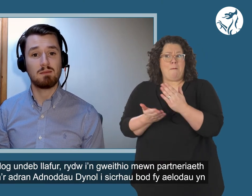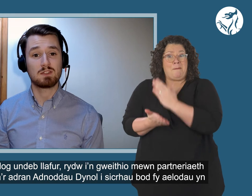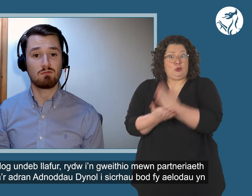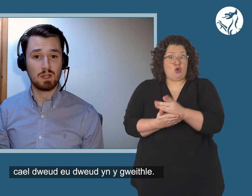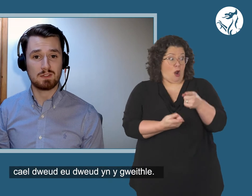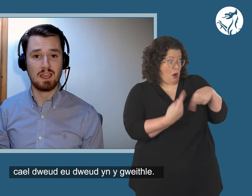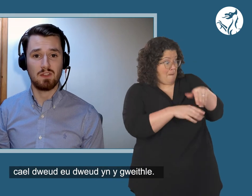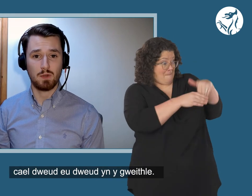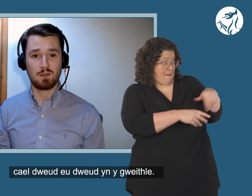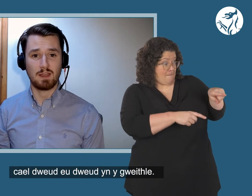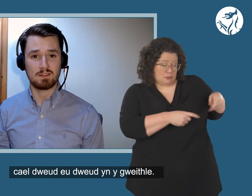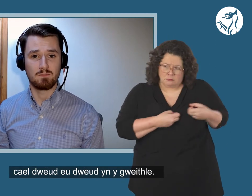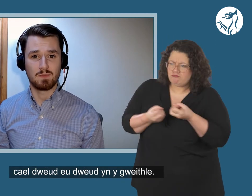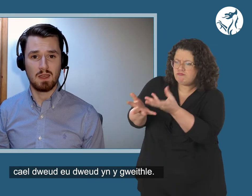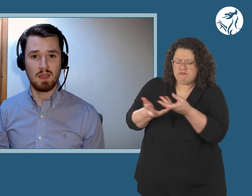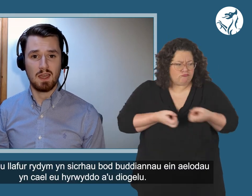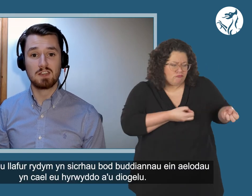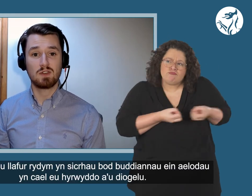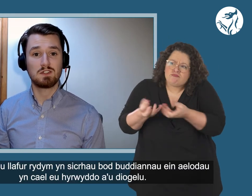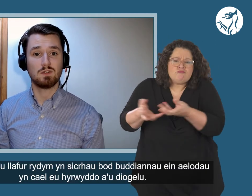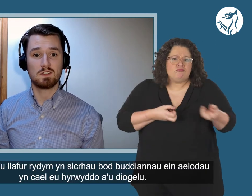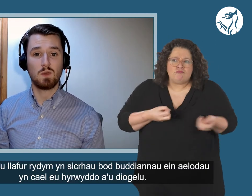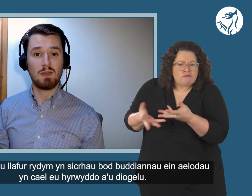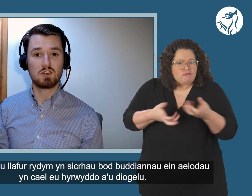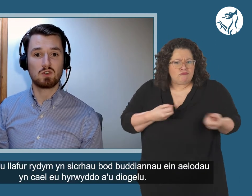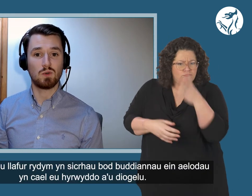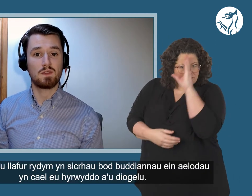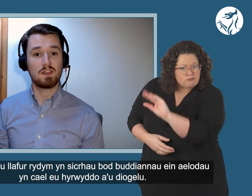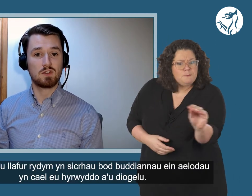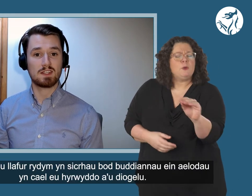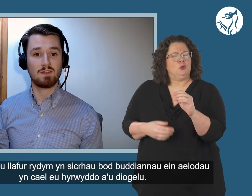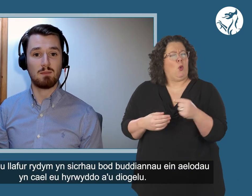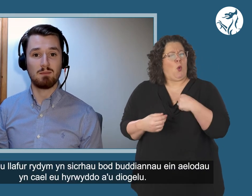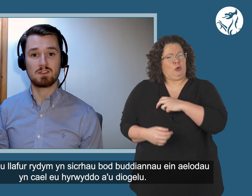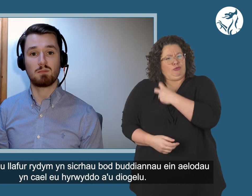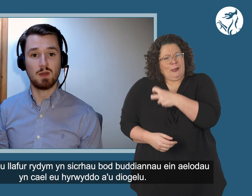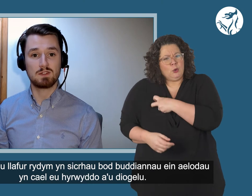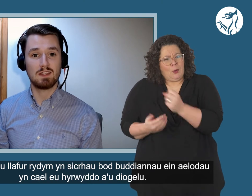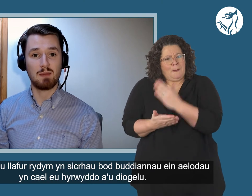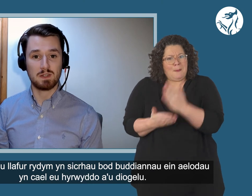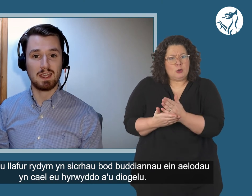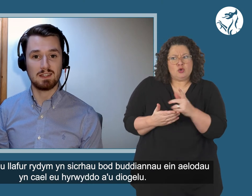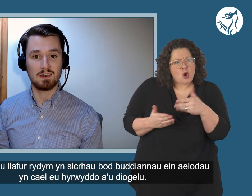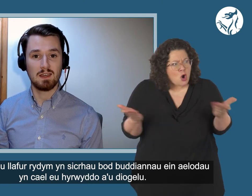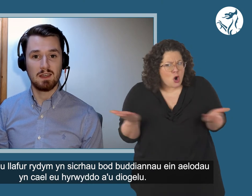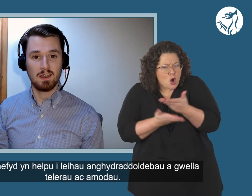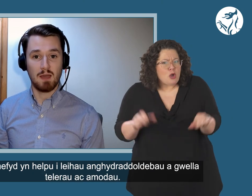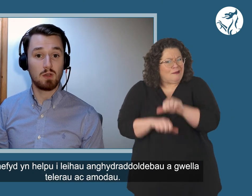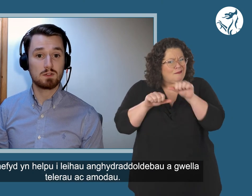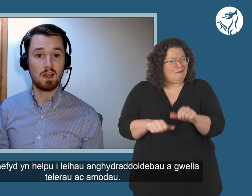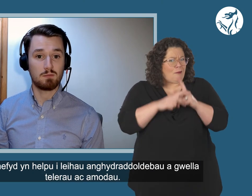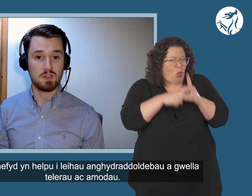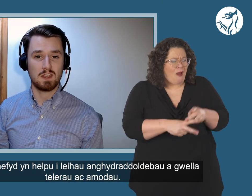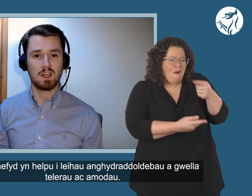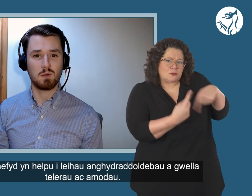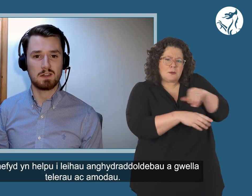my members a real say in the workplace. As trade unions, we make sure that the interests of our members are promoted and protected and we